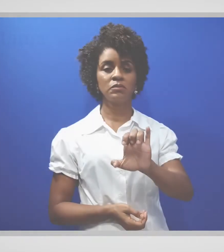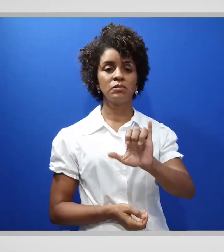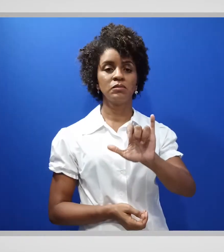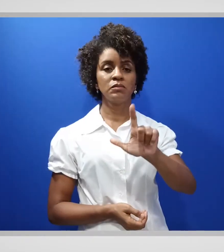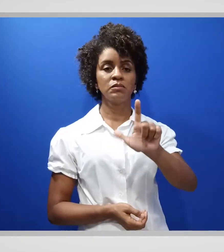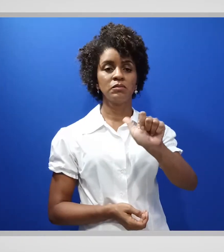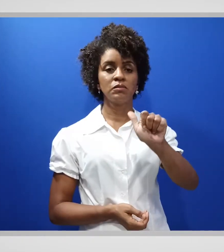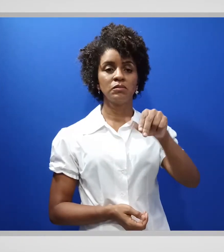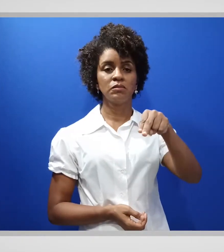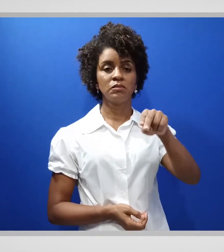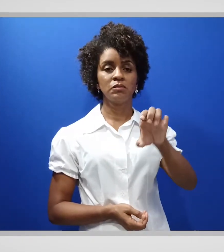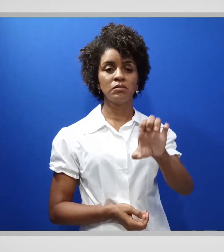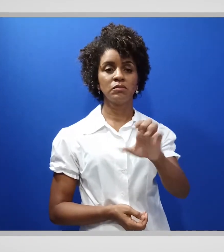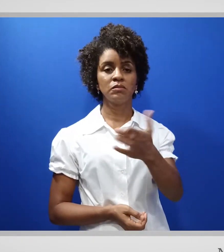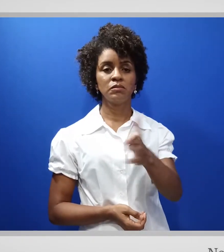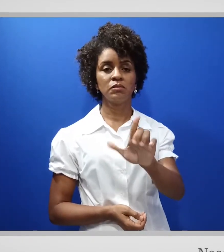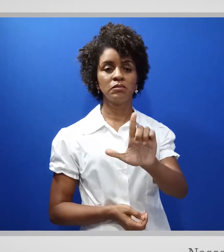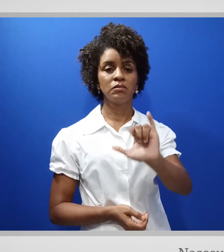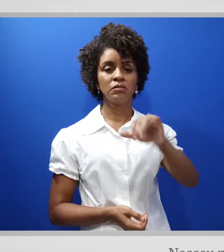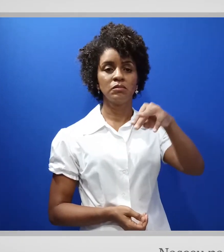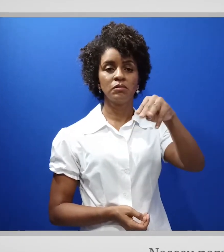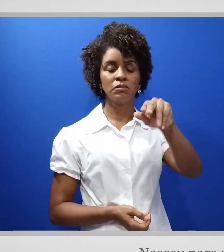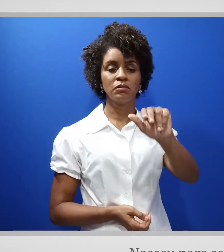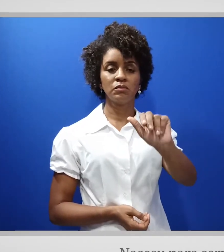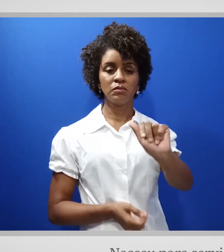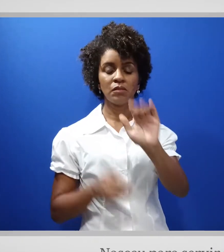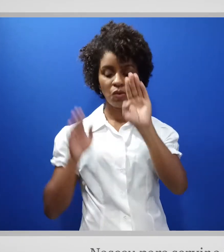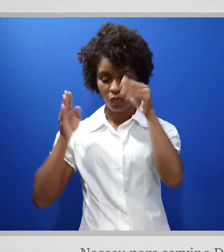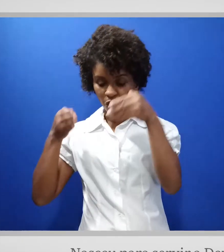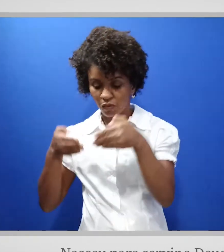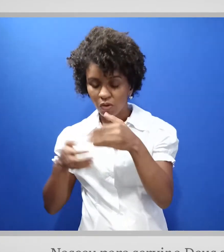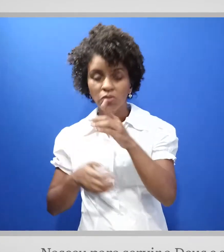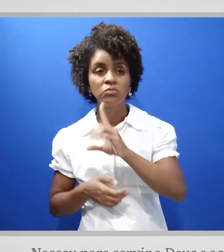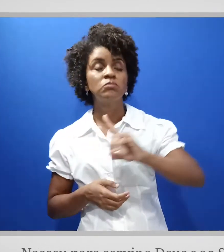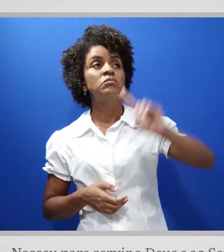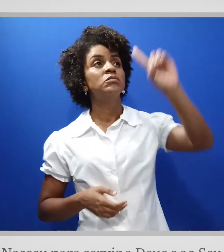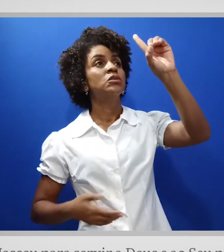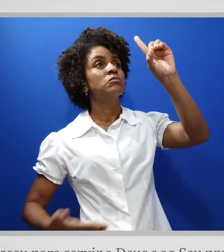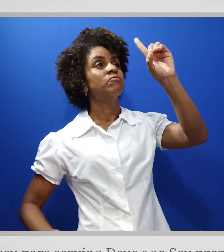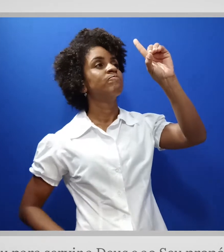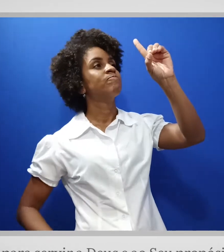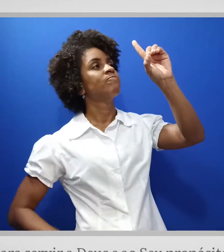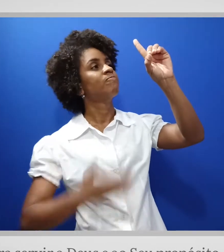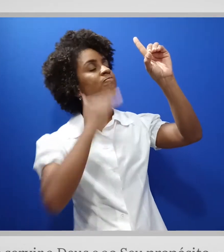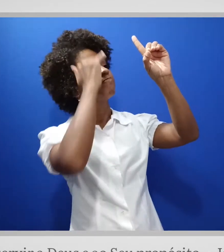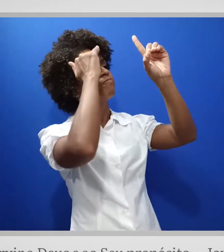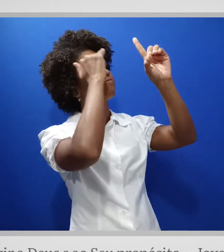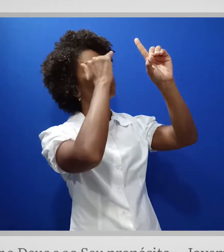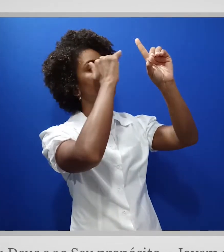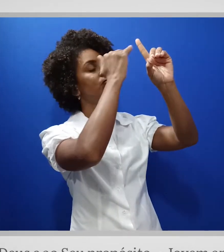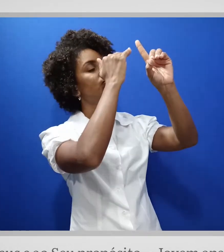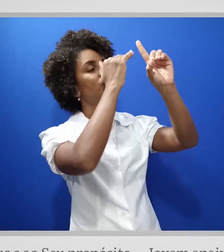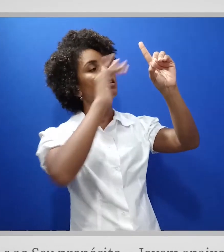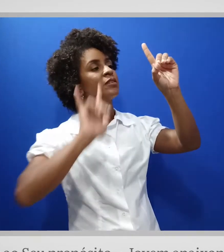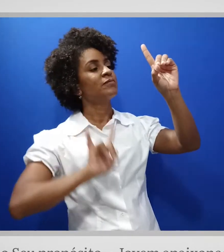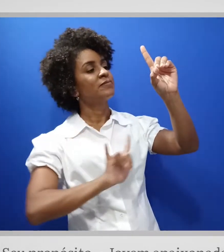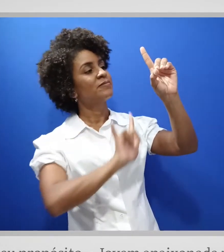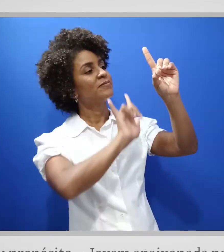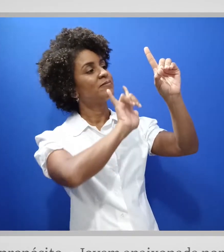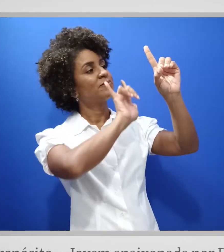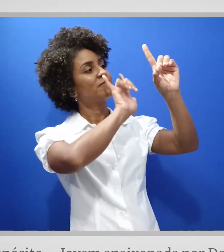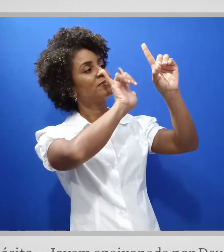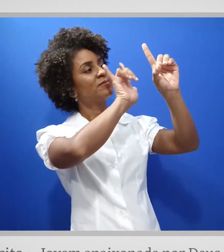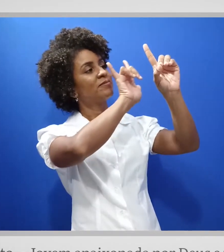Leilani Lima Nasceu para servir a Deus e ao seu propósito Jovem